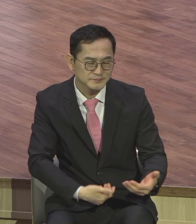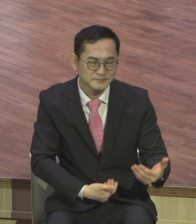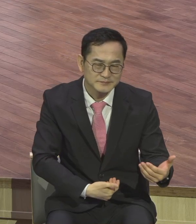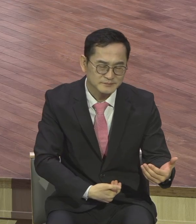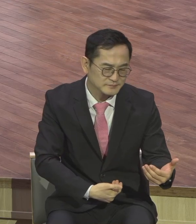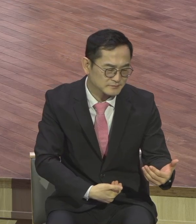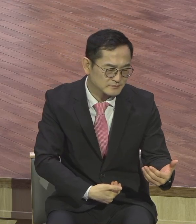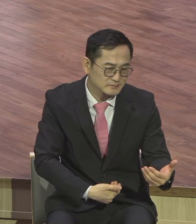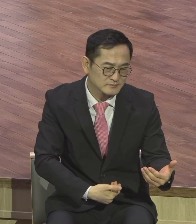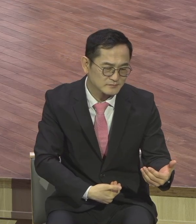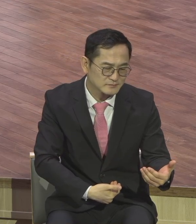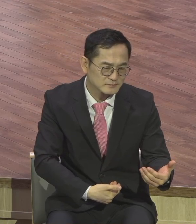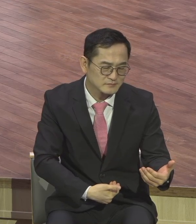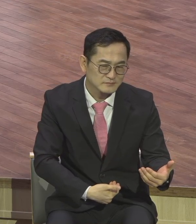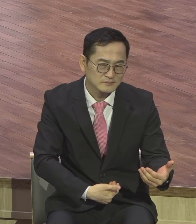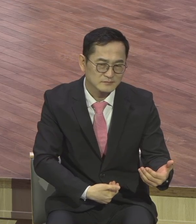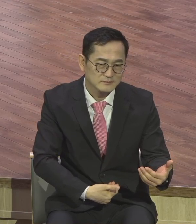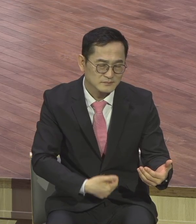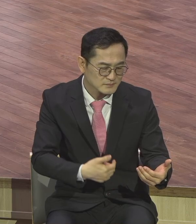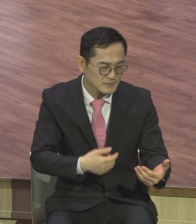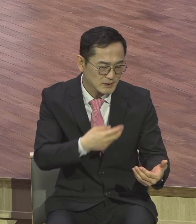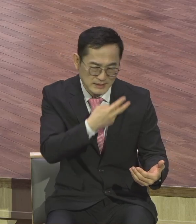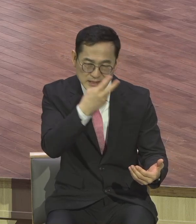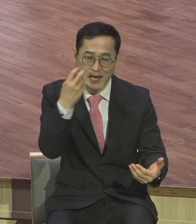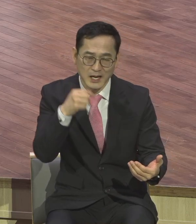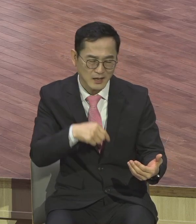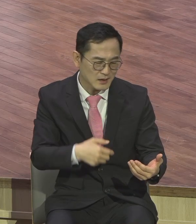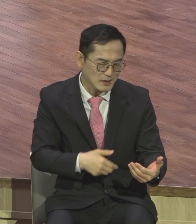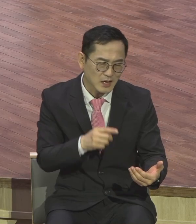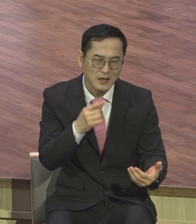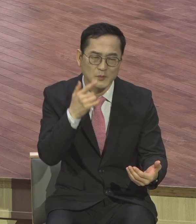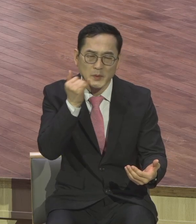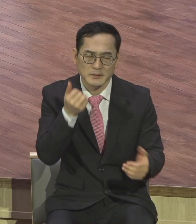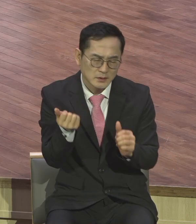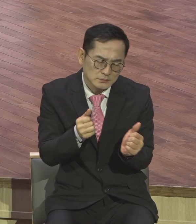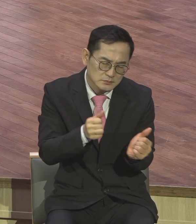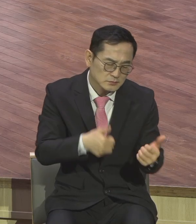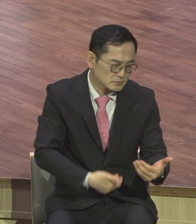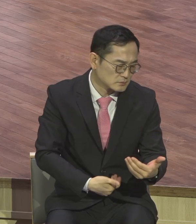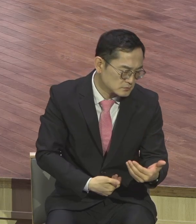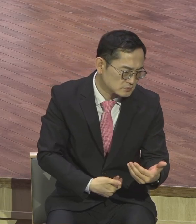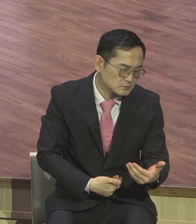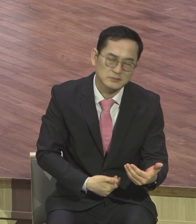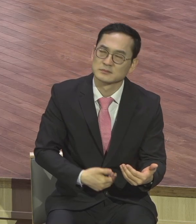가졌어요. 제 품에서 두 분 다 제 품에서. 자녀들 많은데 얼마나 축복이에요.